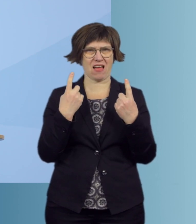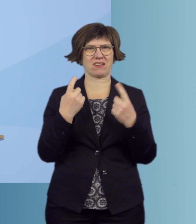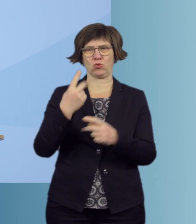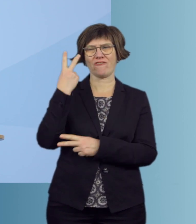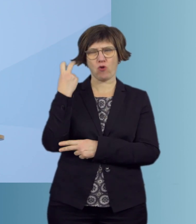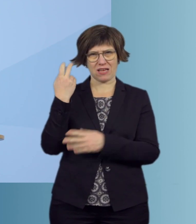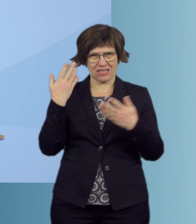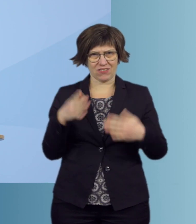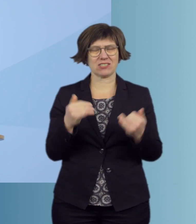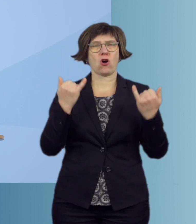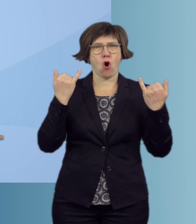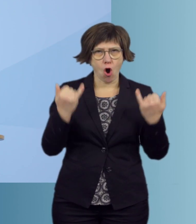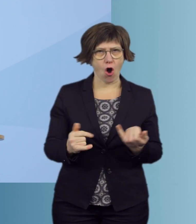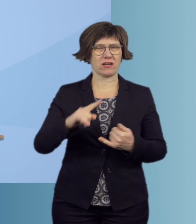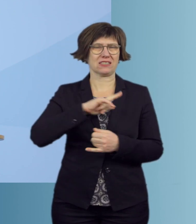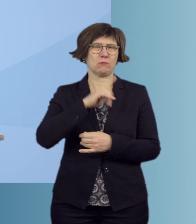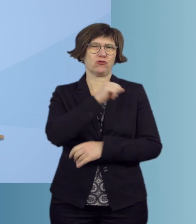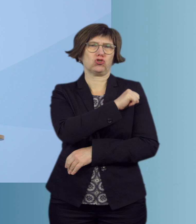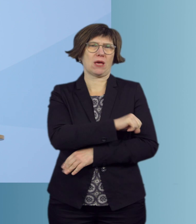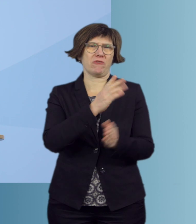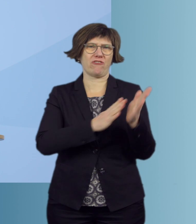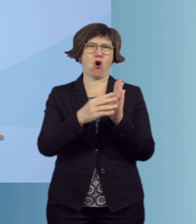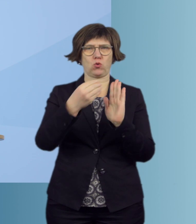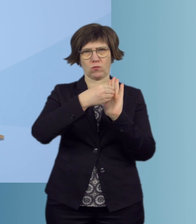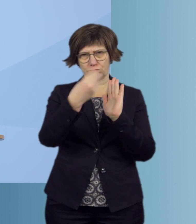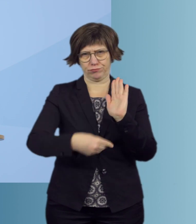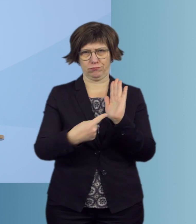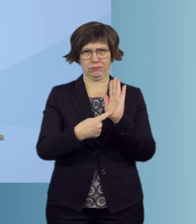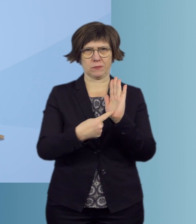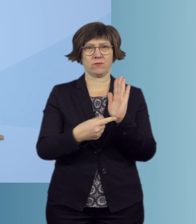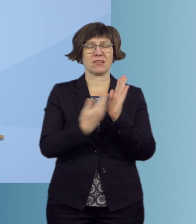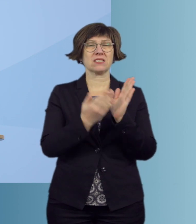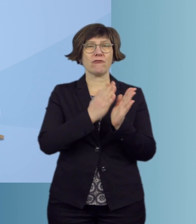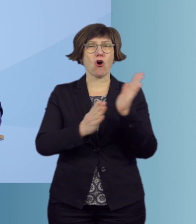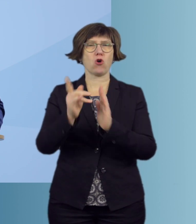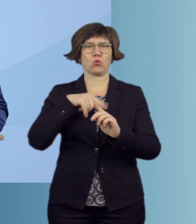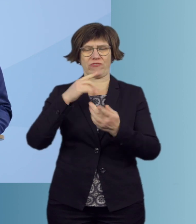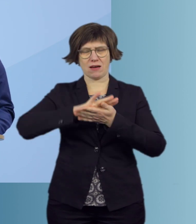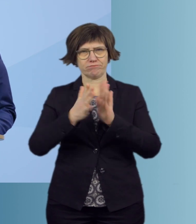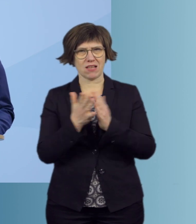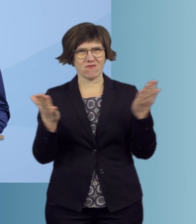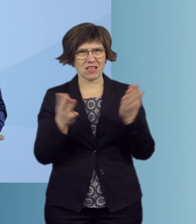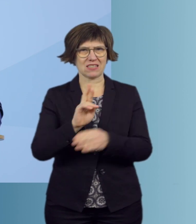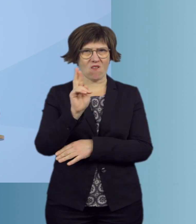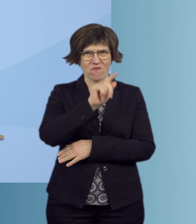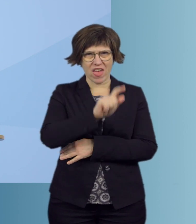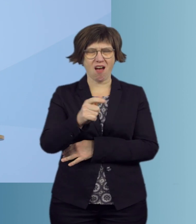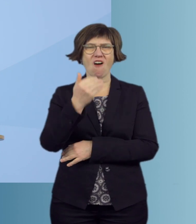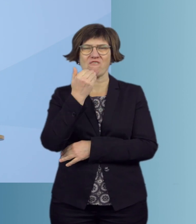vorgestern, werde ich heute die Impfverordnung unterzeichnen. Mit dieser Verordnung regeln wir, wem wann